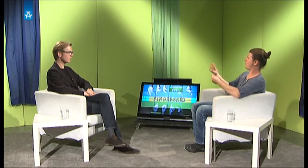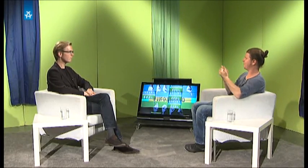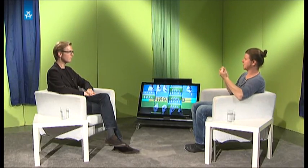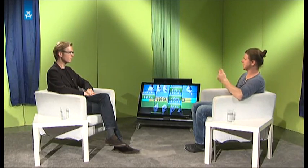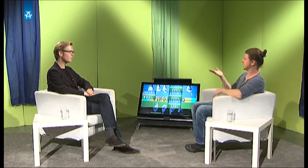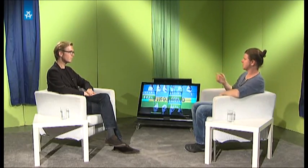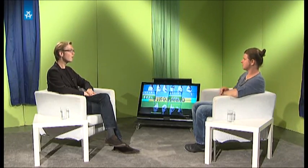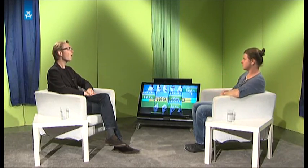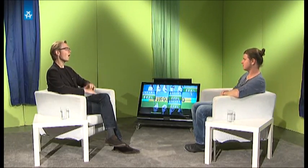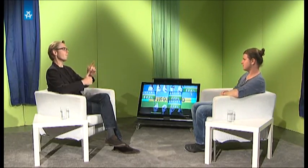gehabt, dass es das gibt?